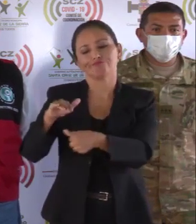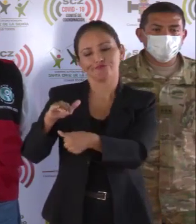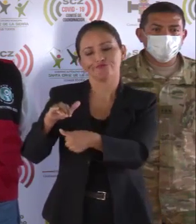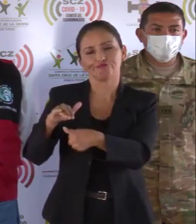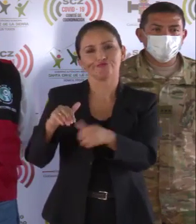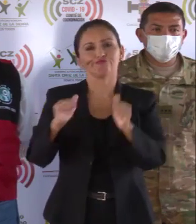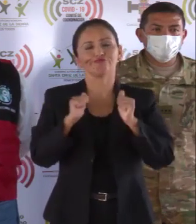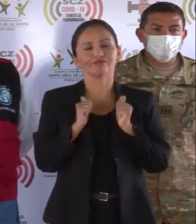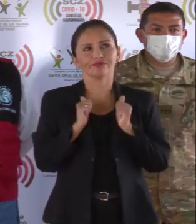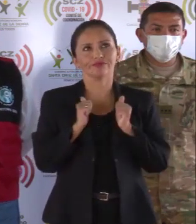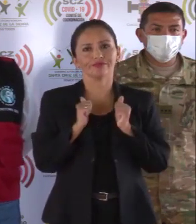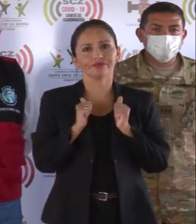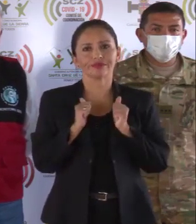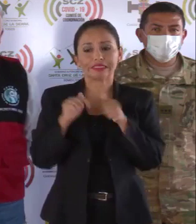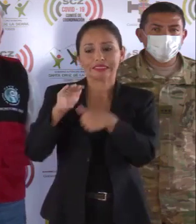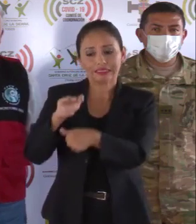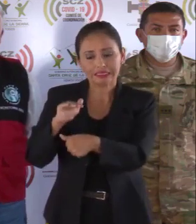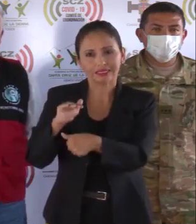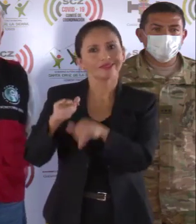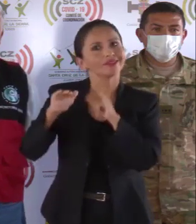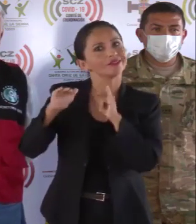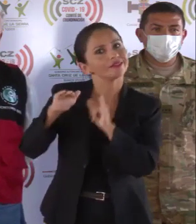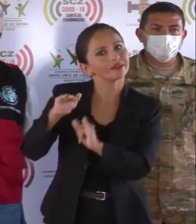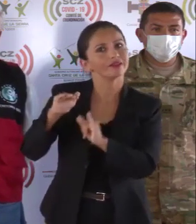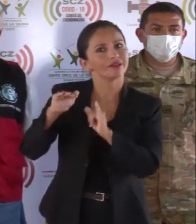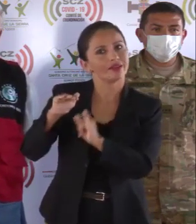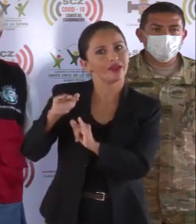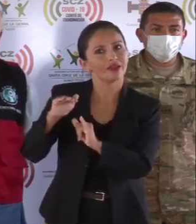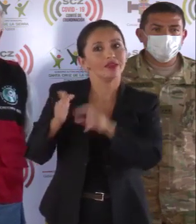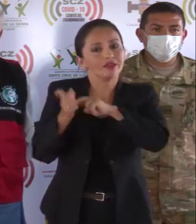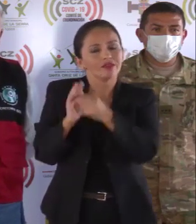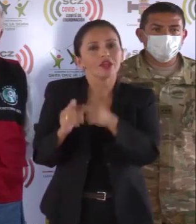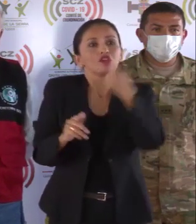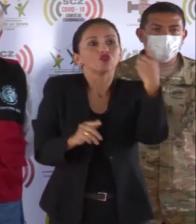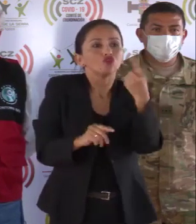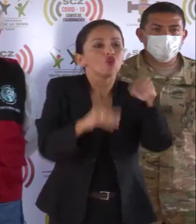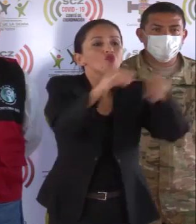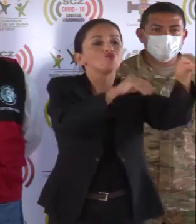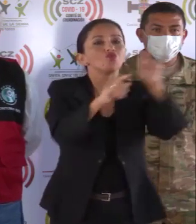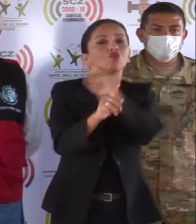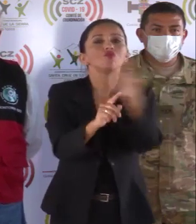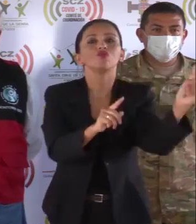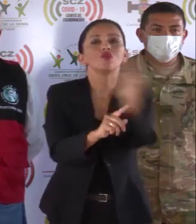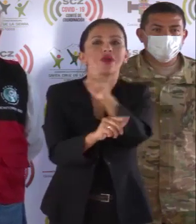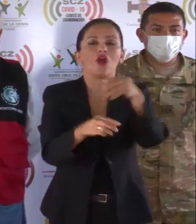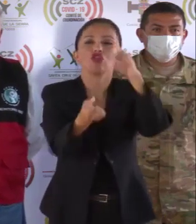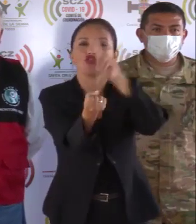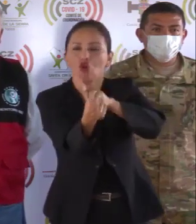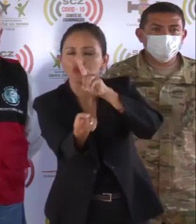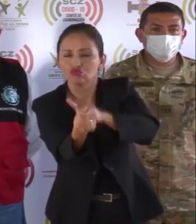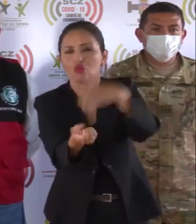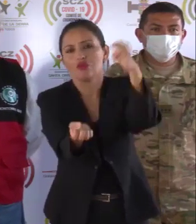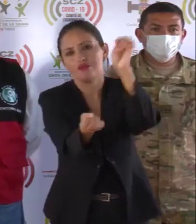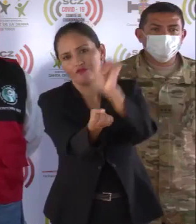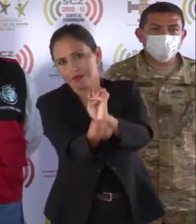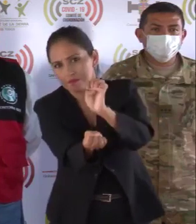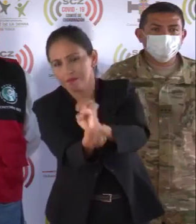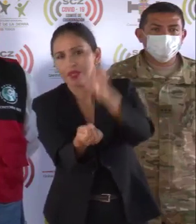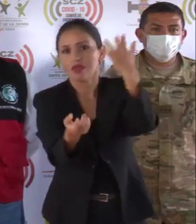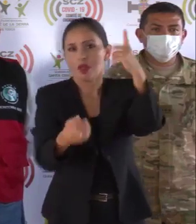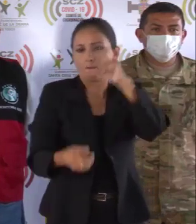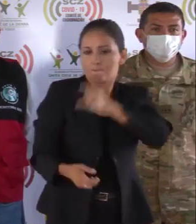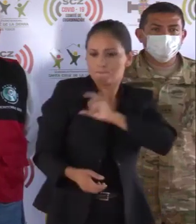quietos, de no salir de casa, de dejar que solo transiten los médicos, enfermeras,